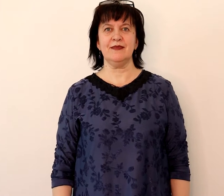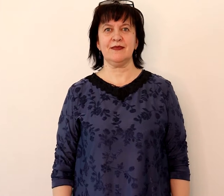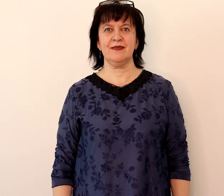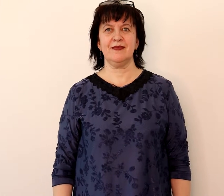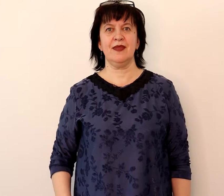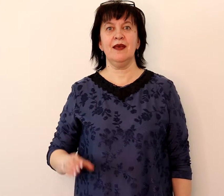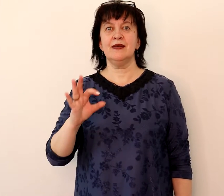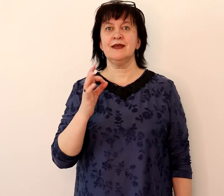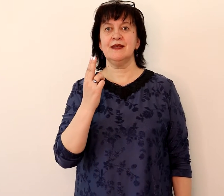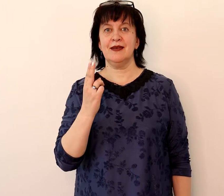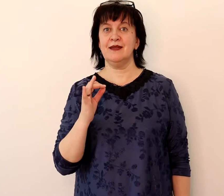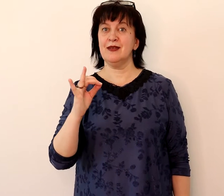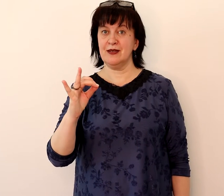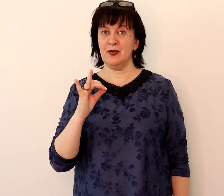СОЦИАЛЬНАЯ ИСТОРИЯ